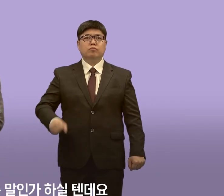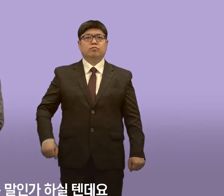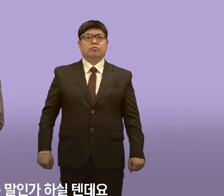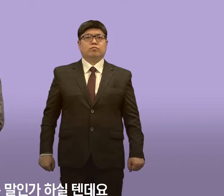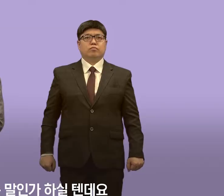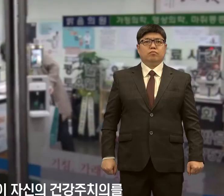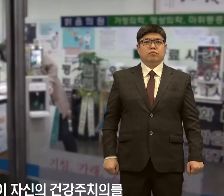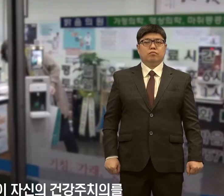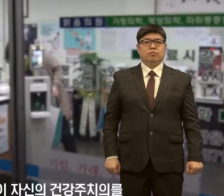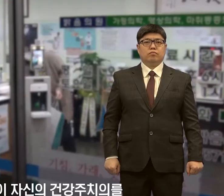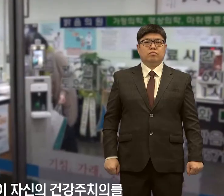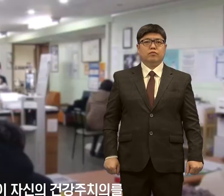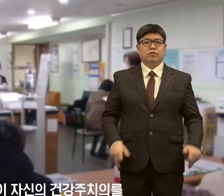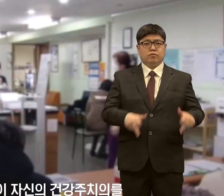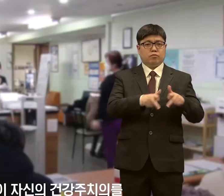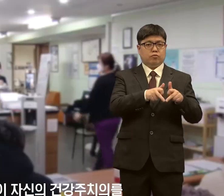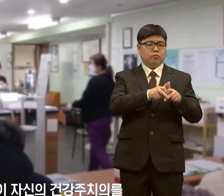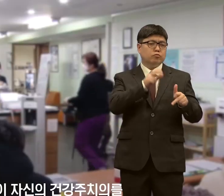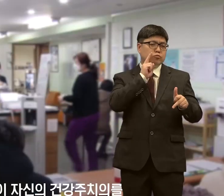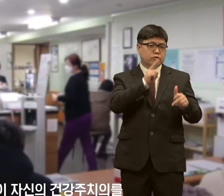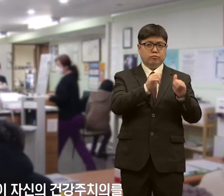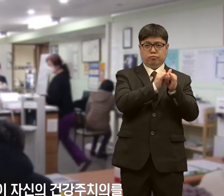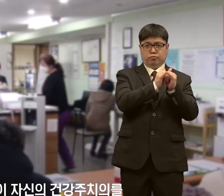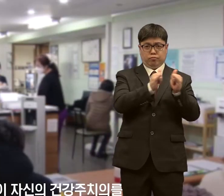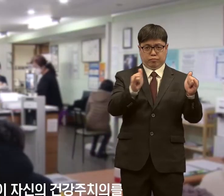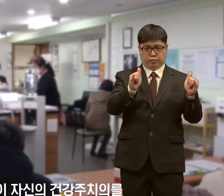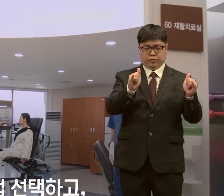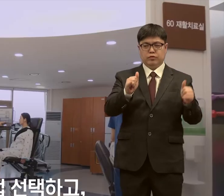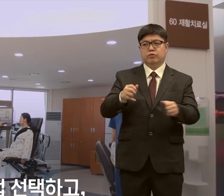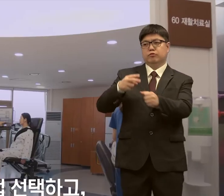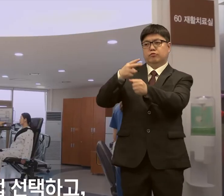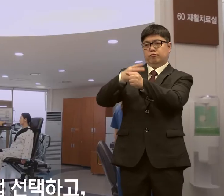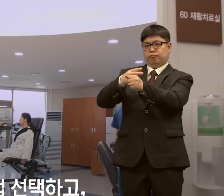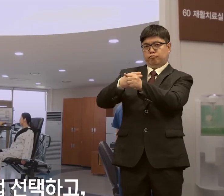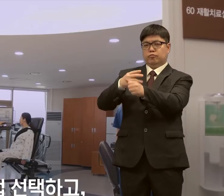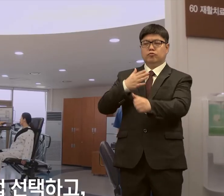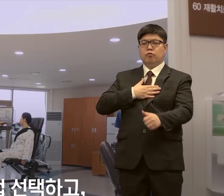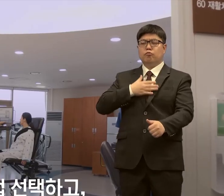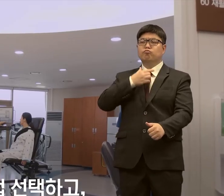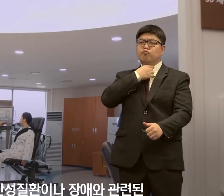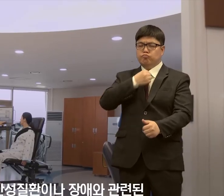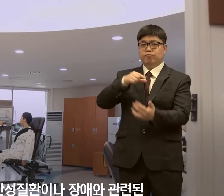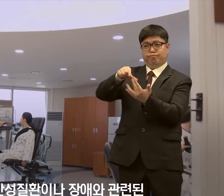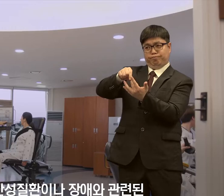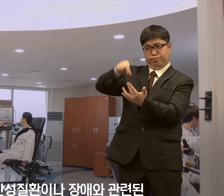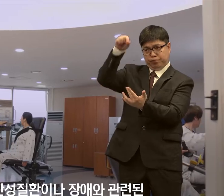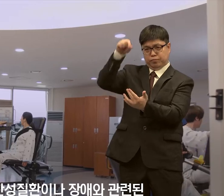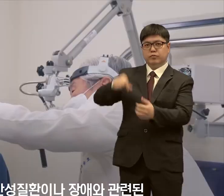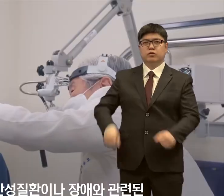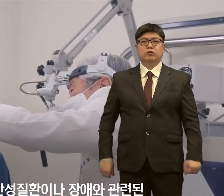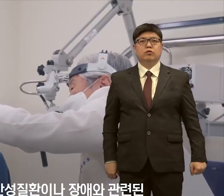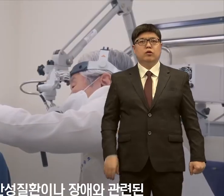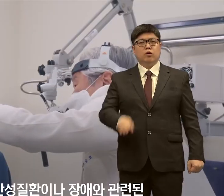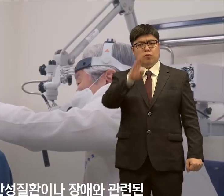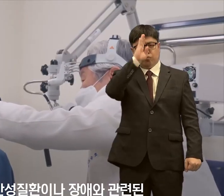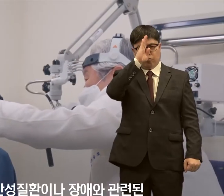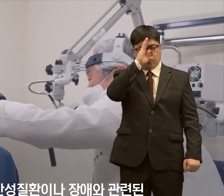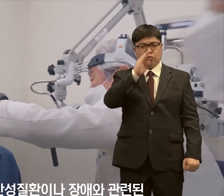하실 텐데요. 중증장애인이 자신의 건강주치의를 직접 선택하고 그 의사로부터